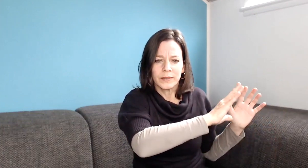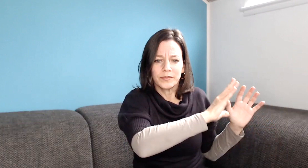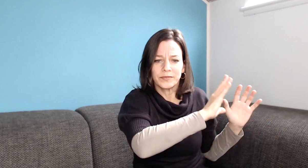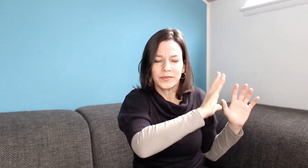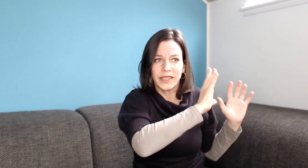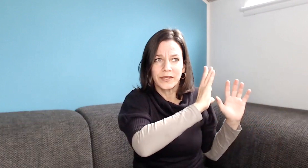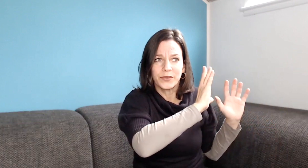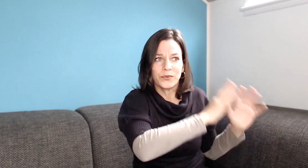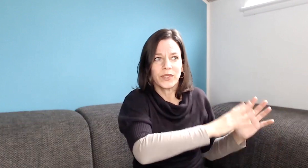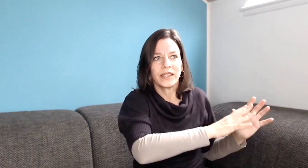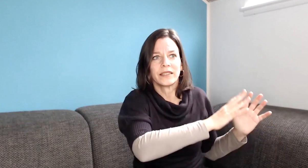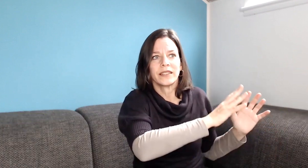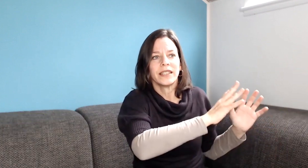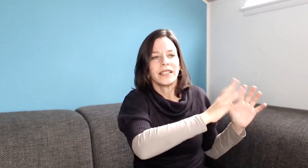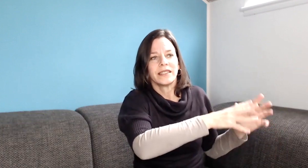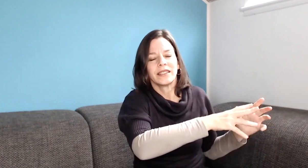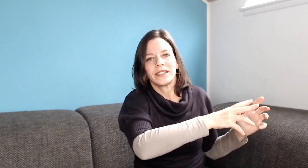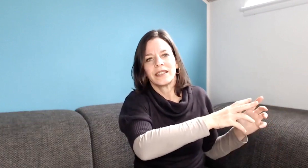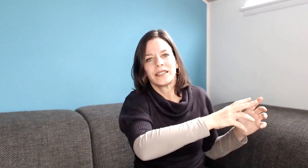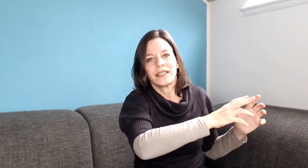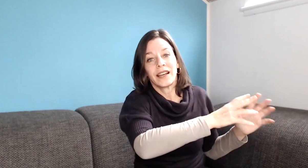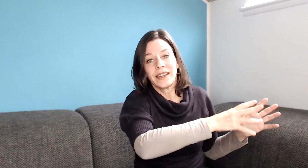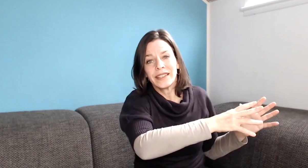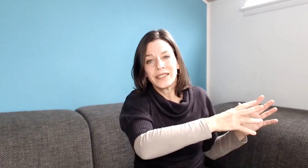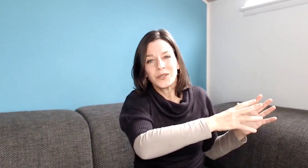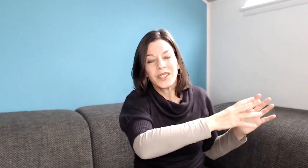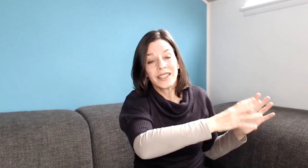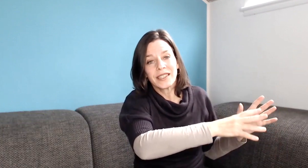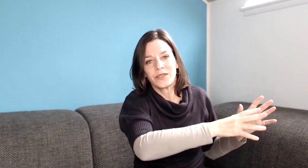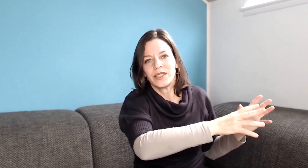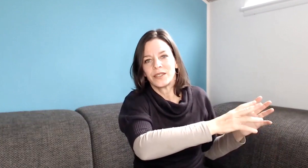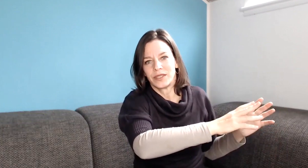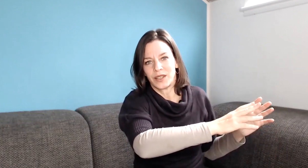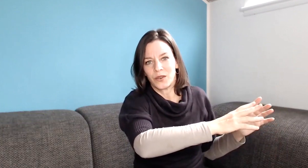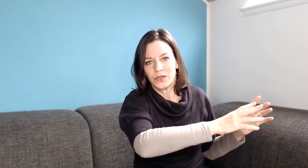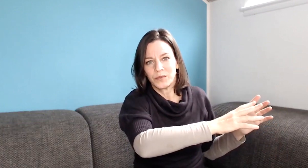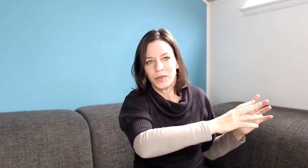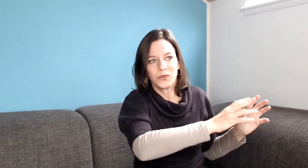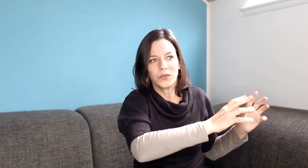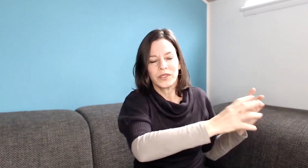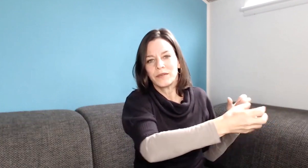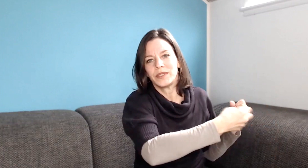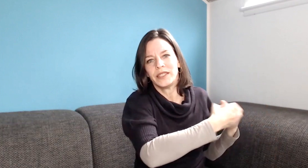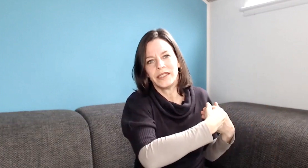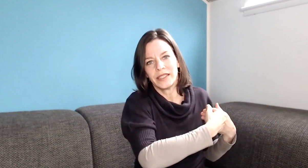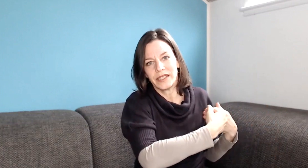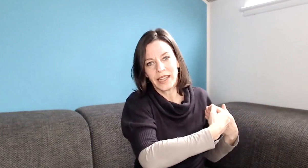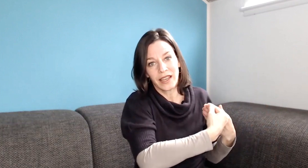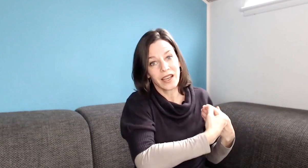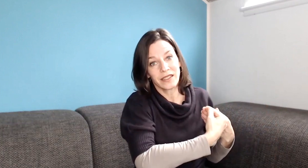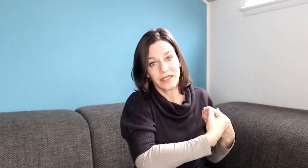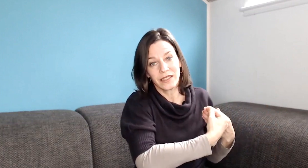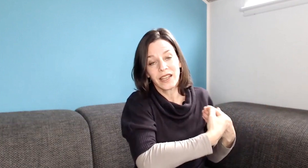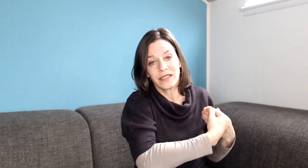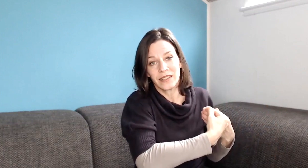Die 5 hat in der Regel eine oder ganz wenige Vertrauenspersonen, die näher an sie